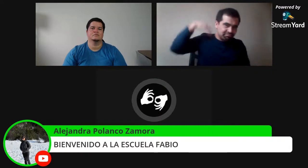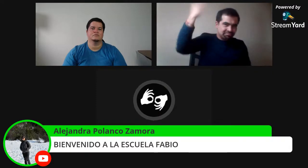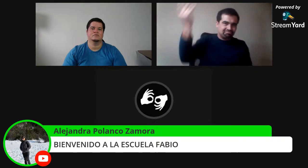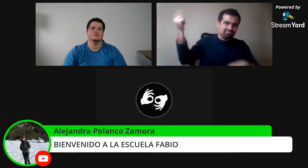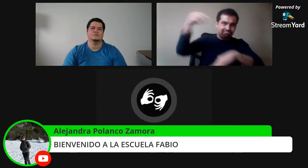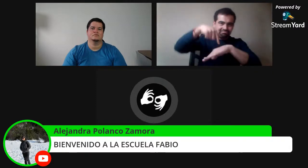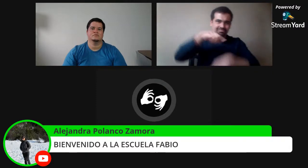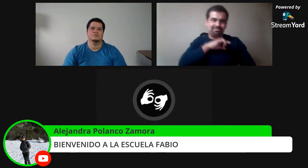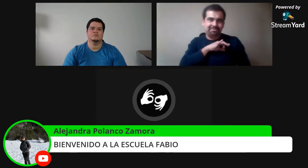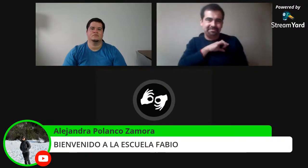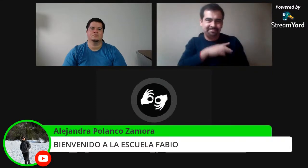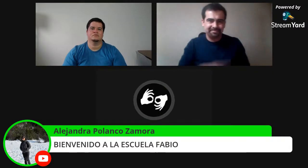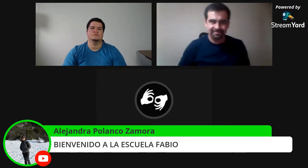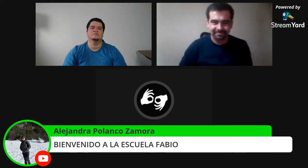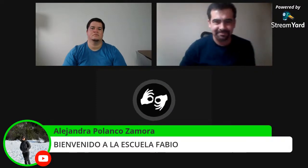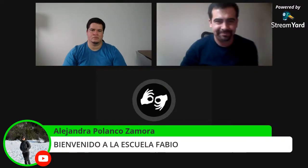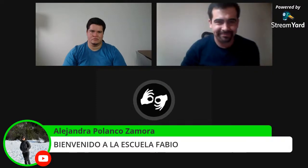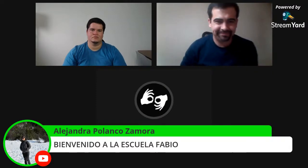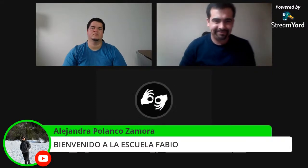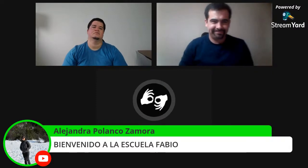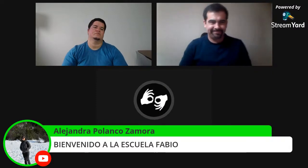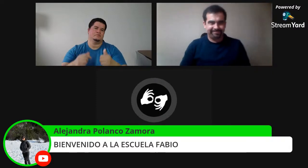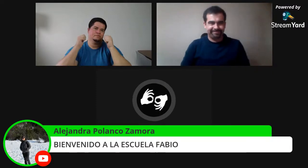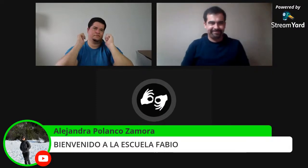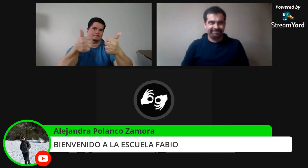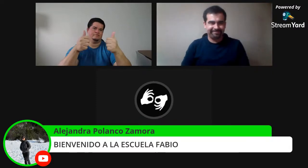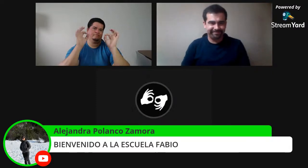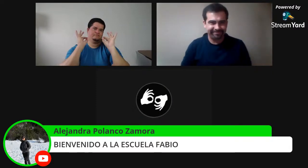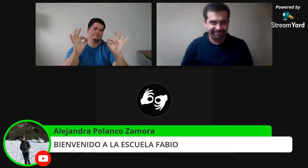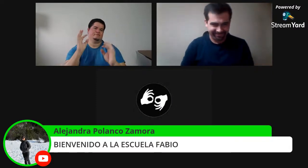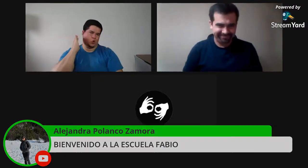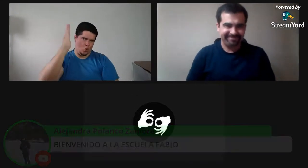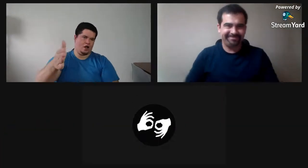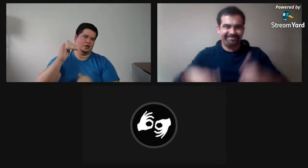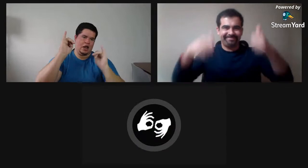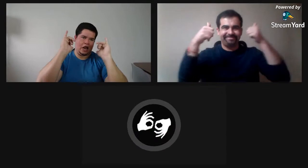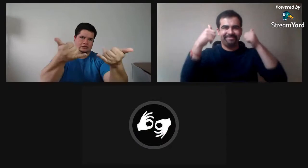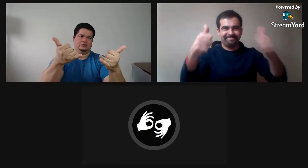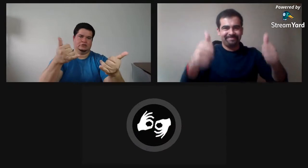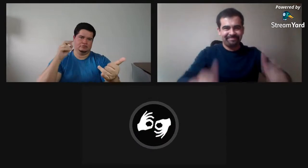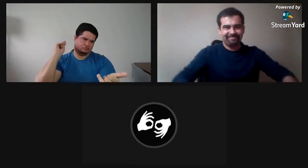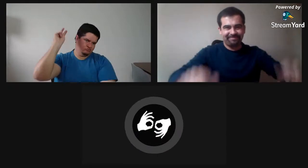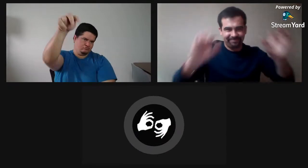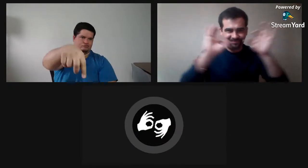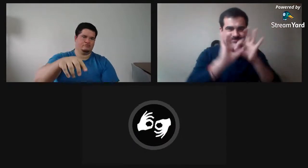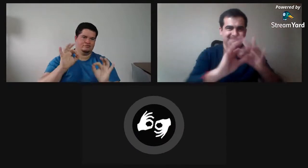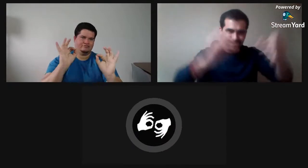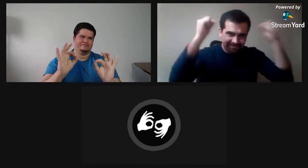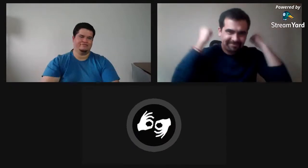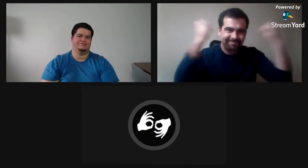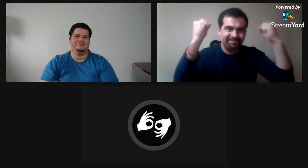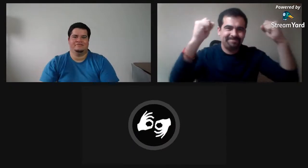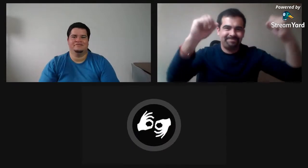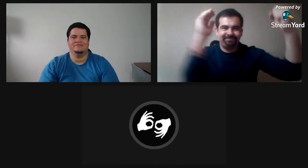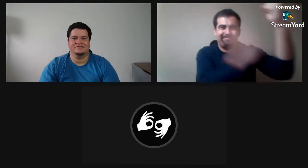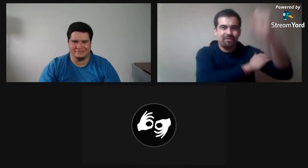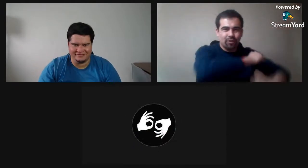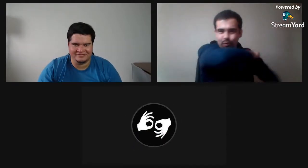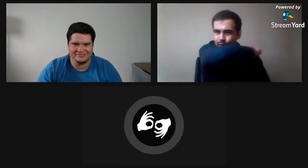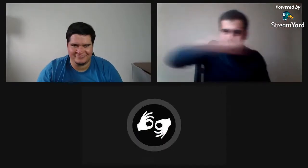frente a los niños más adelante. Ojalá puedas venir a Chile. Ok, súper, yo voy a ir, sí o sí, yo voy a ir. Muchas